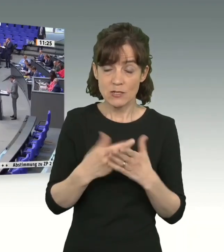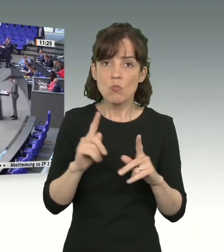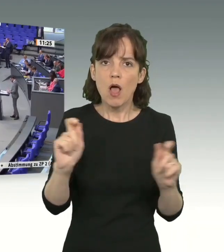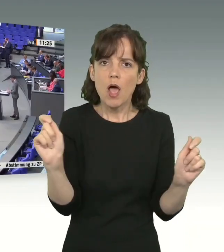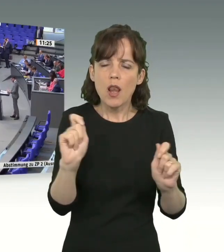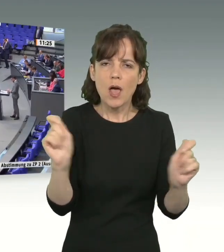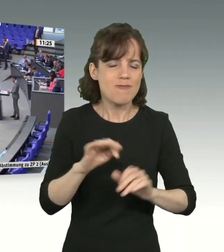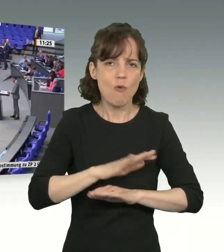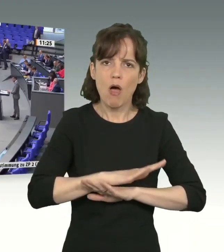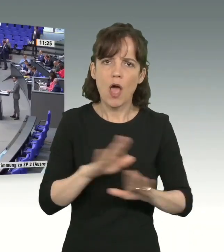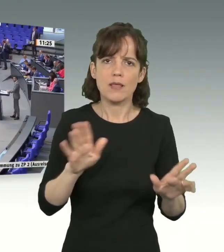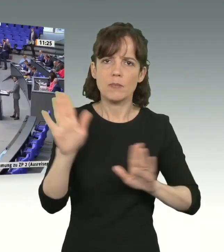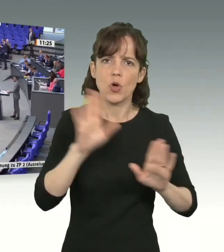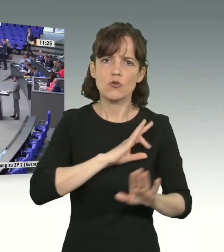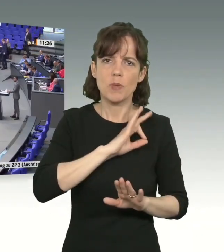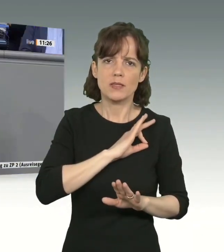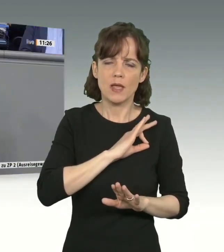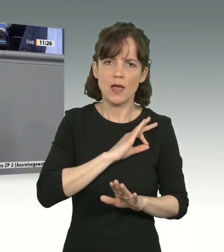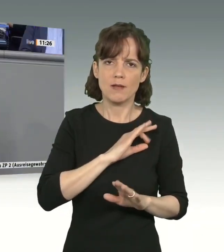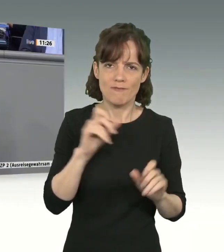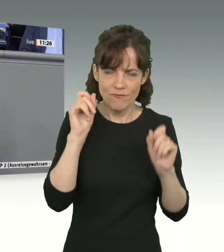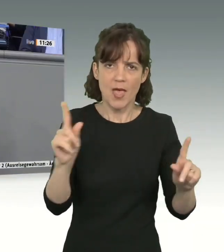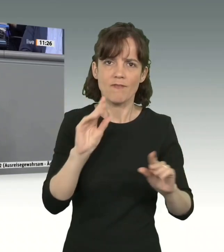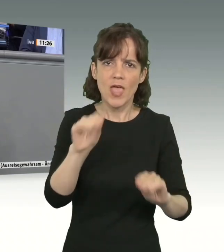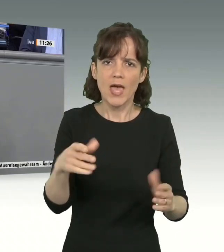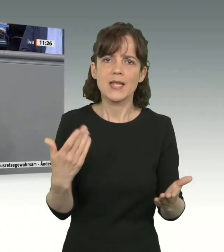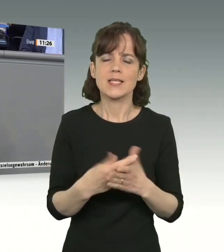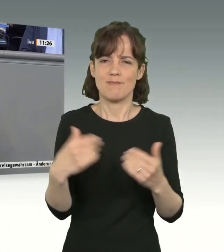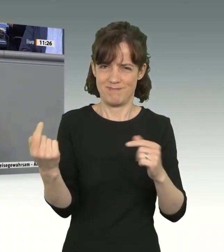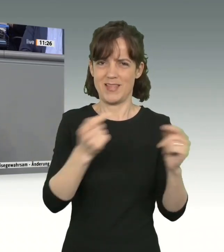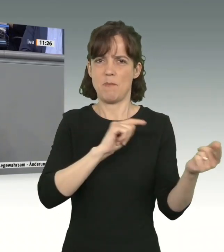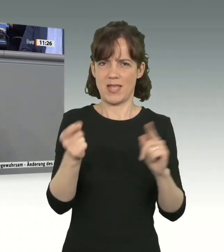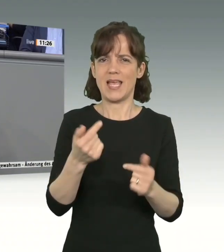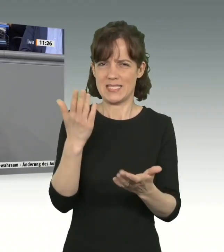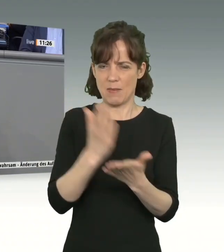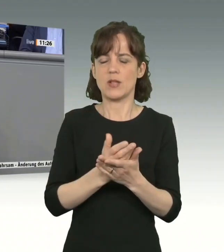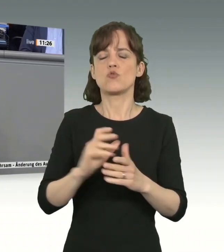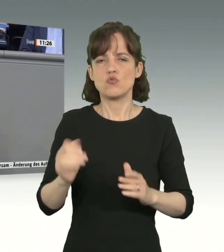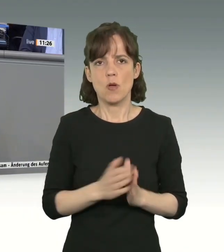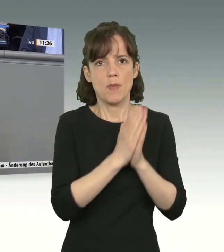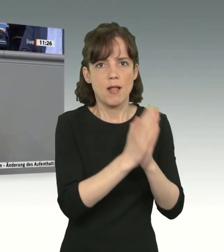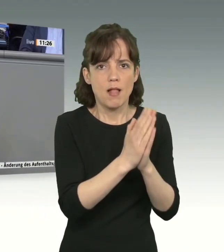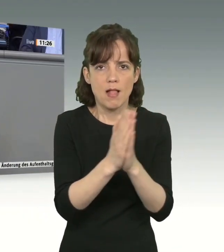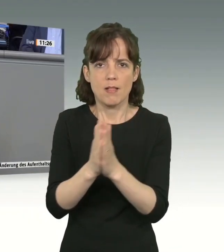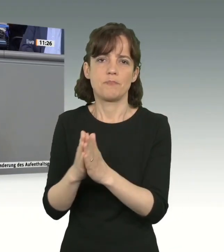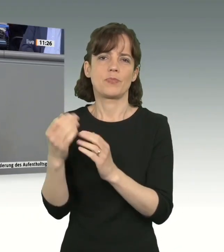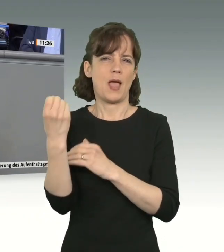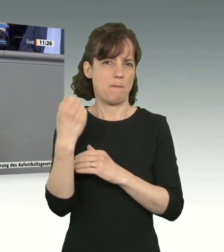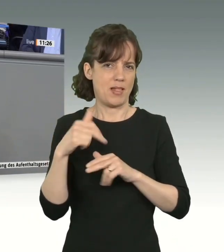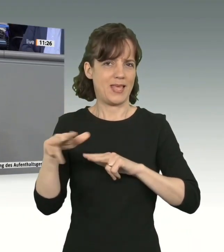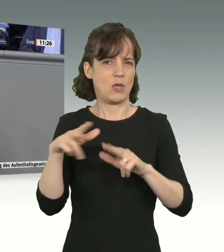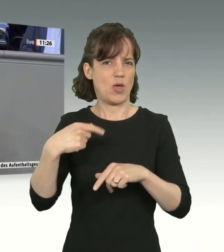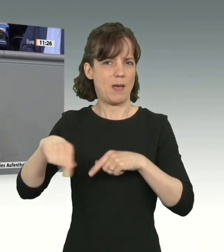demokratischen Parteien hier sein. Und deswegen will ich zum Ende dieser Debatte nochmal an alle Abgeordneten der Ampel appellieren.